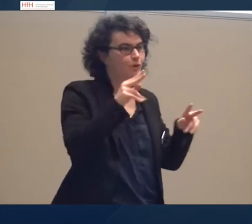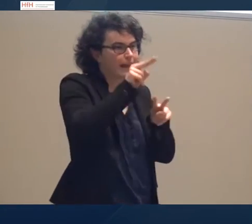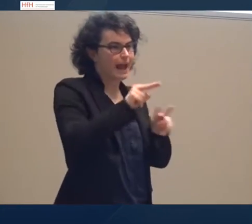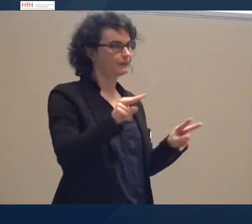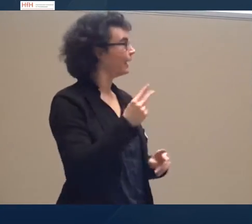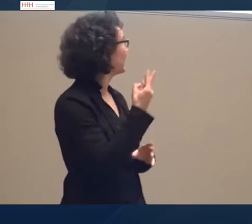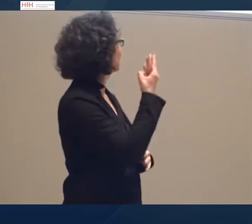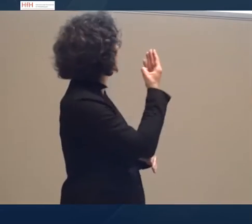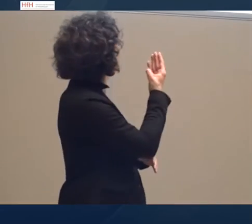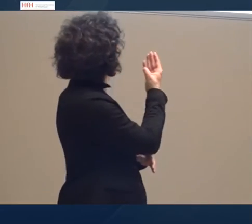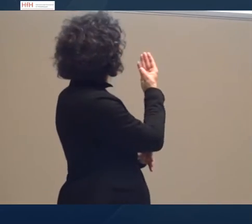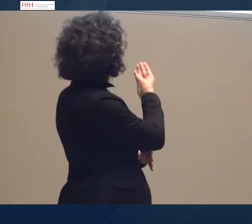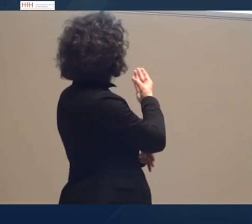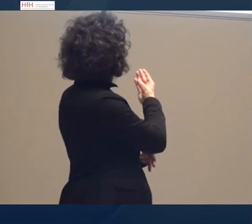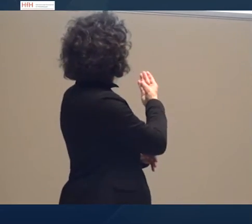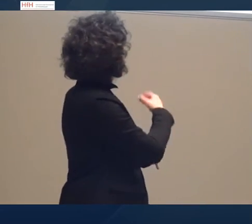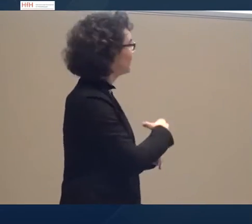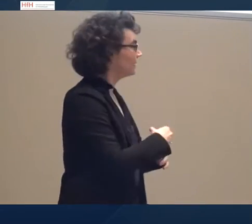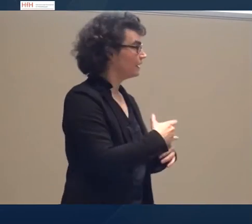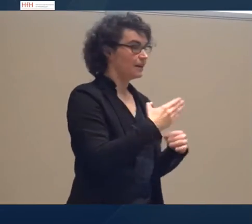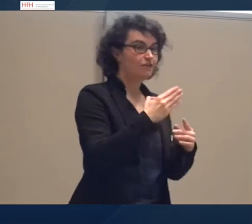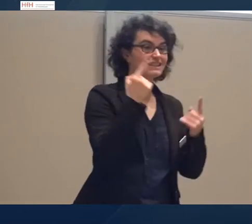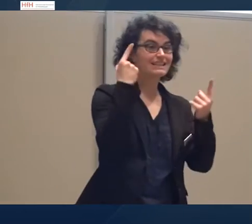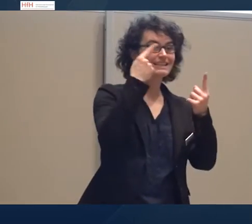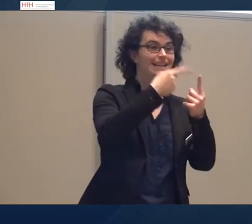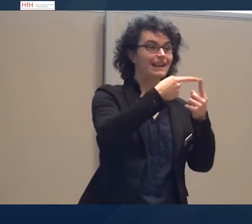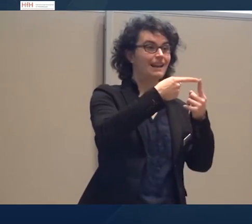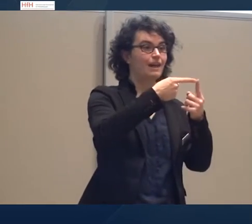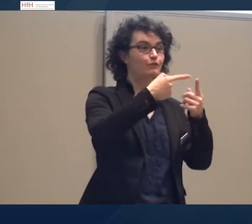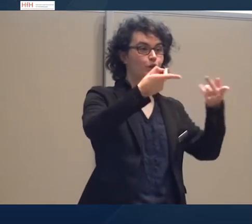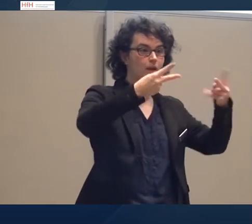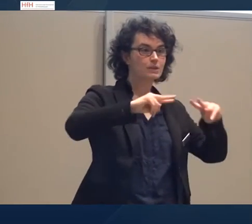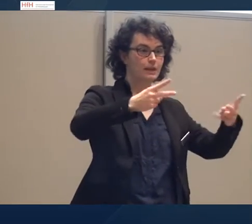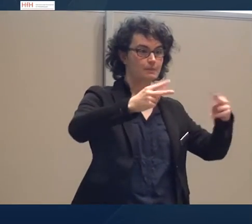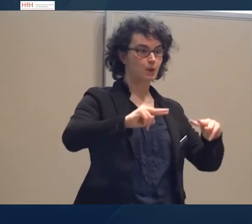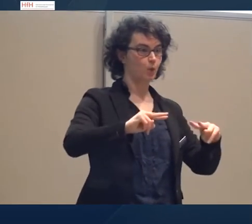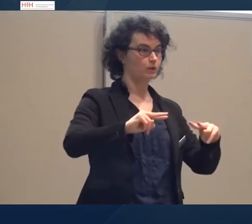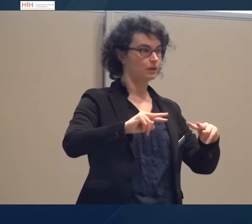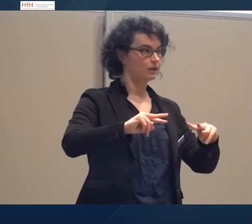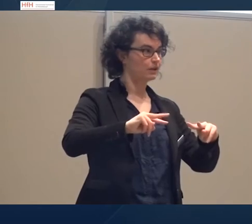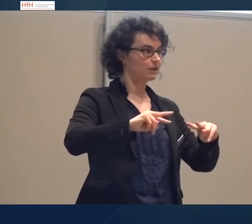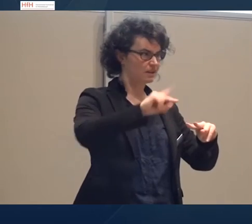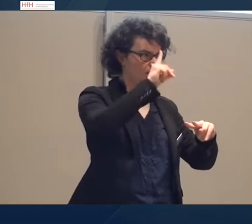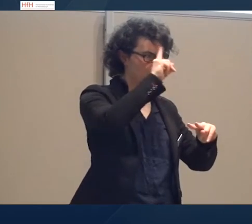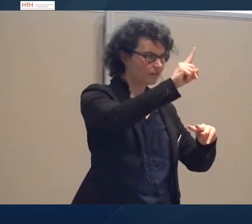wie wir, was wir vorhaben beim Transkribieren, unsere Spuren, also sehr in der Spalte,